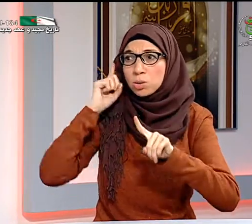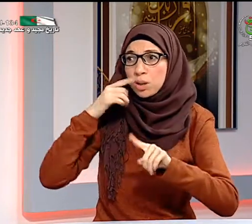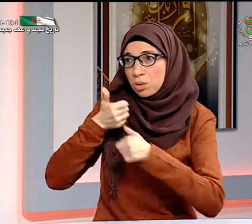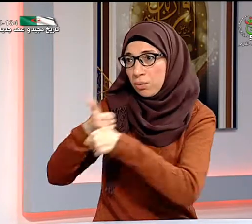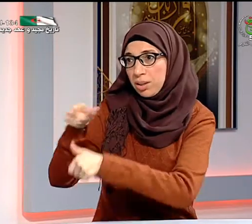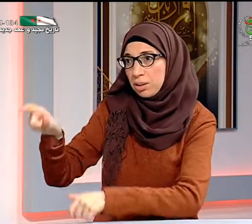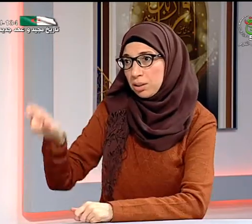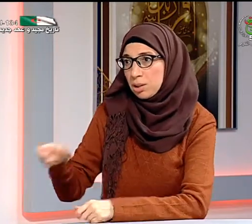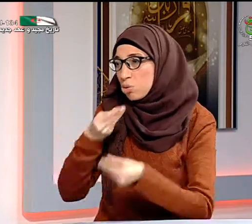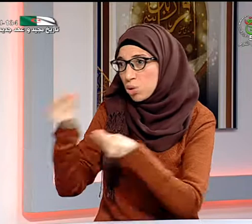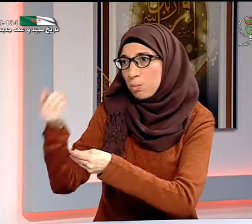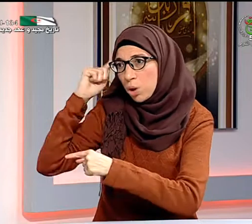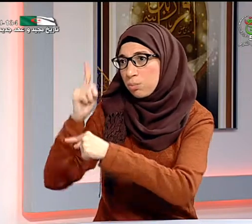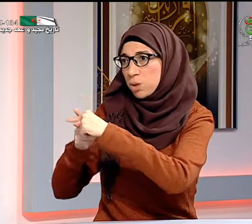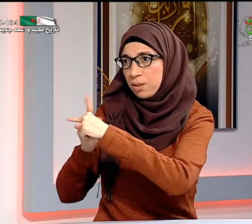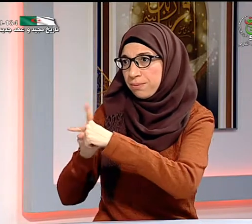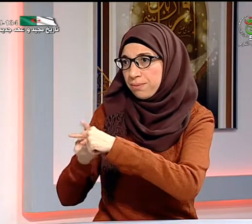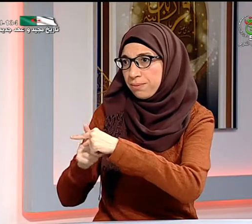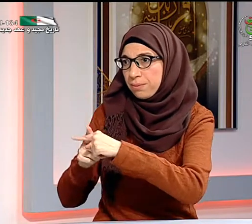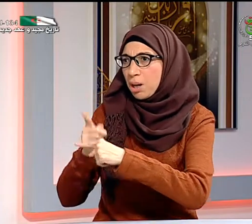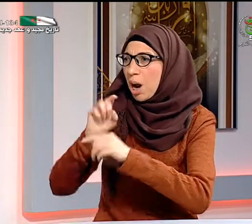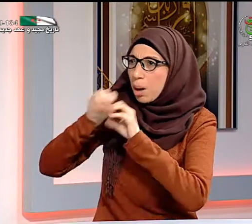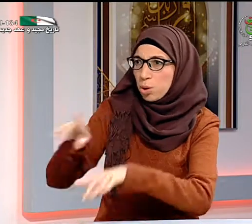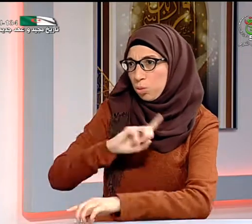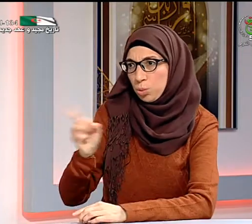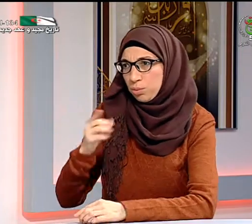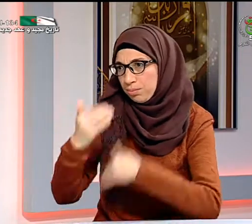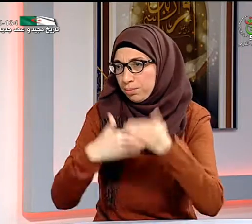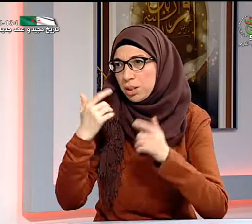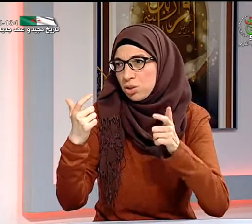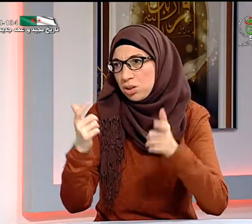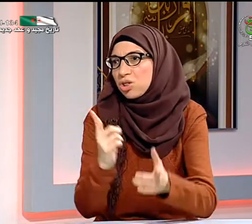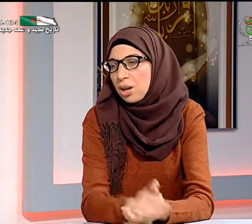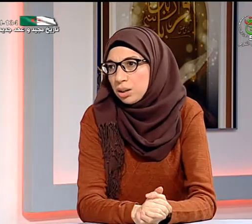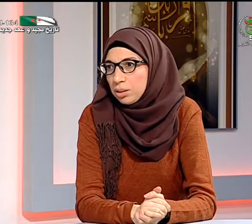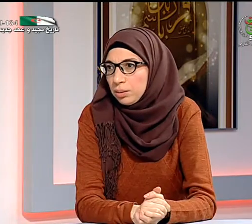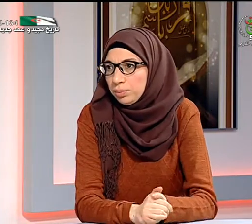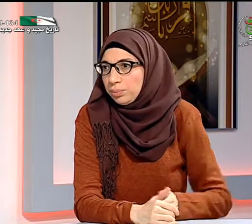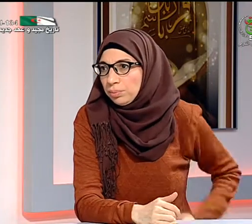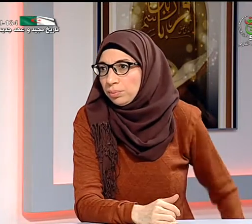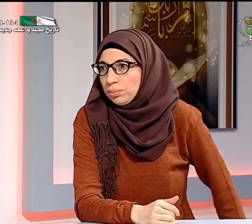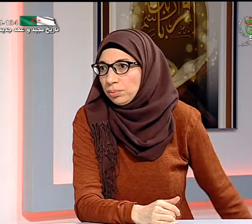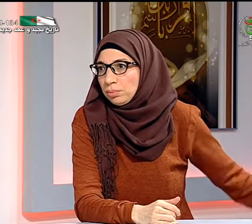للأشخاص للأساتذة الذين سيقومون بتعليم الأطفال الصم اللغة الإشارية